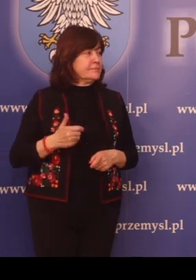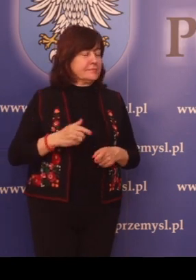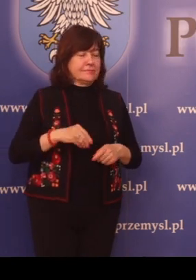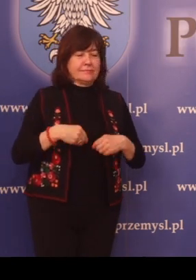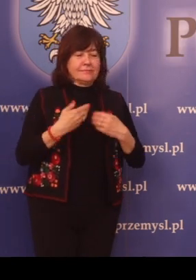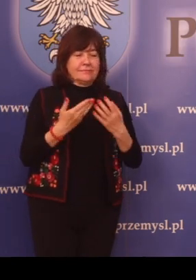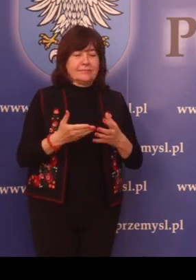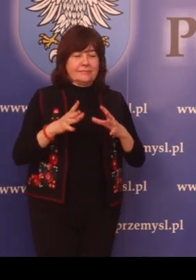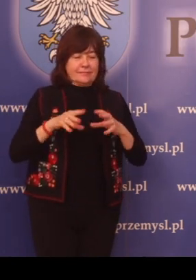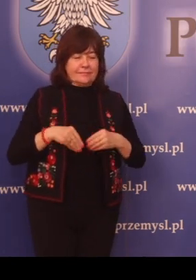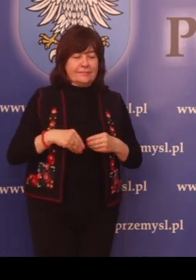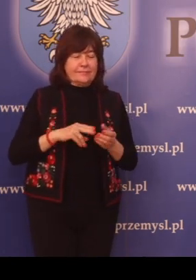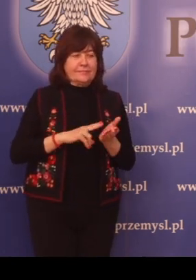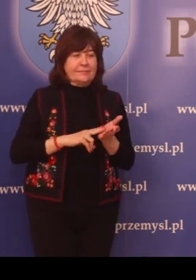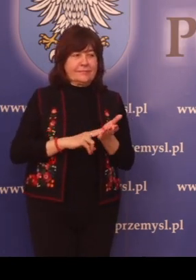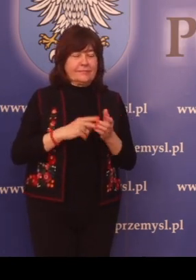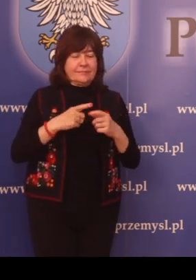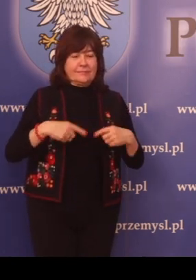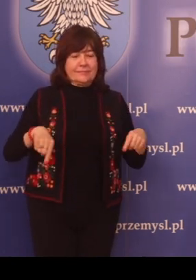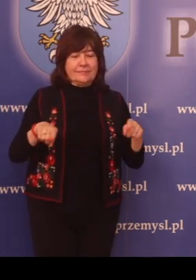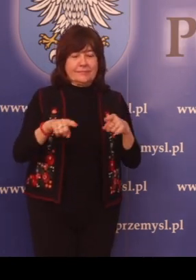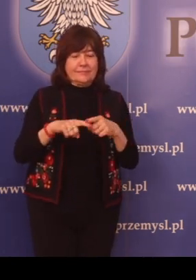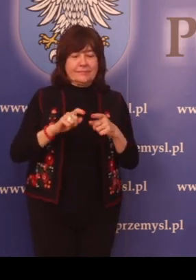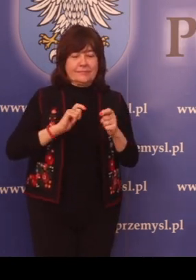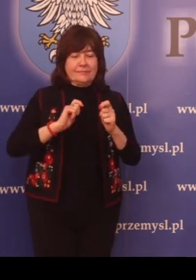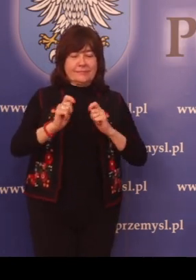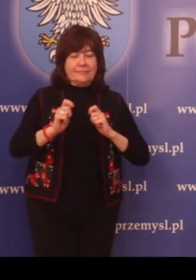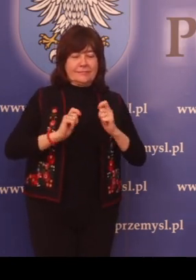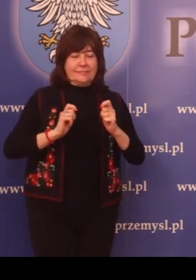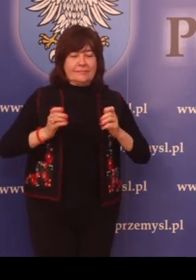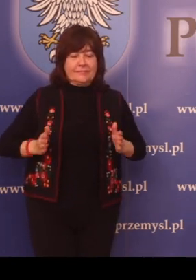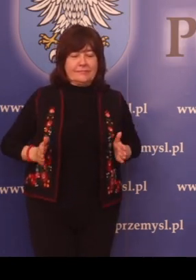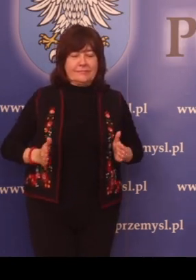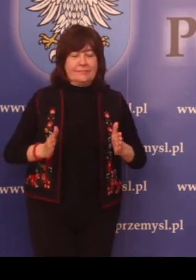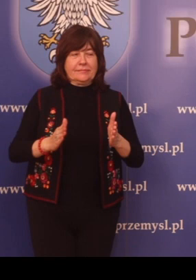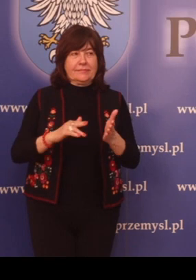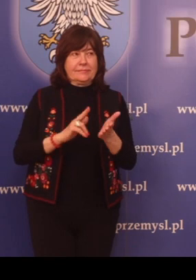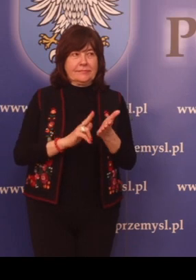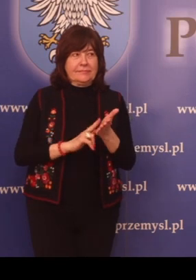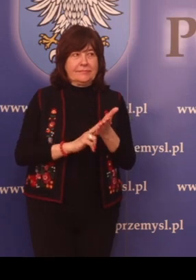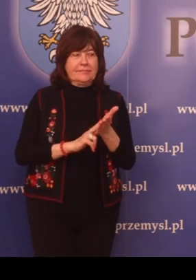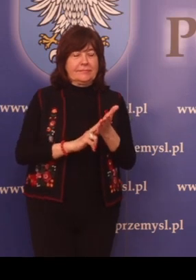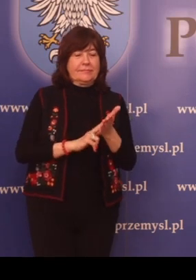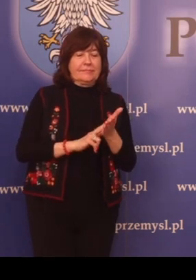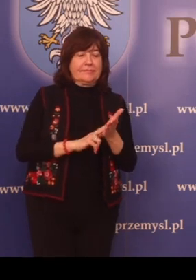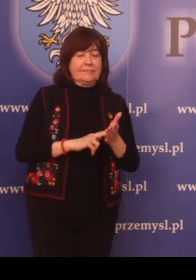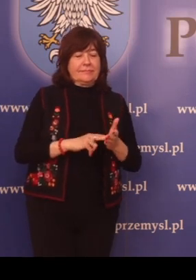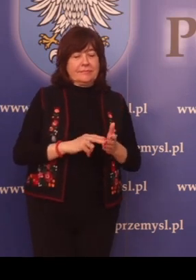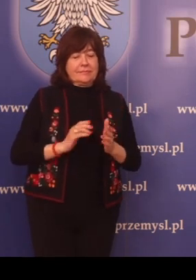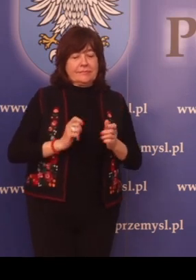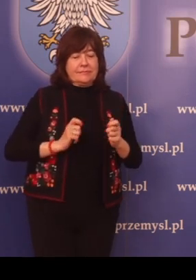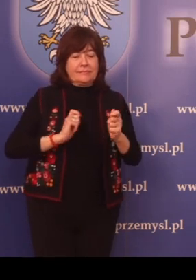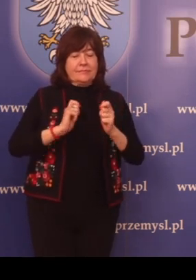Wydanie zezwolenia na wykonywanie przewoźnika drogowego na przewóz rzeczy i osób.